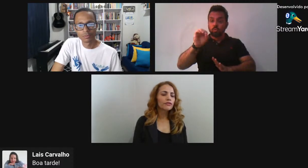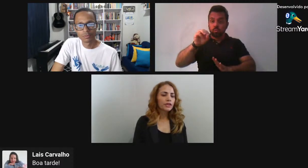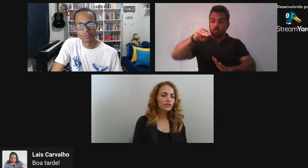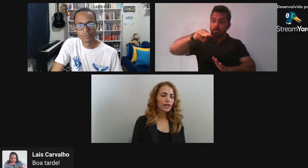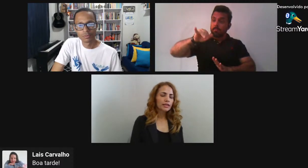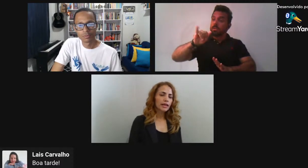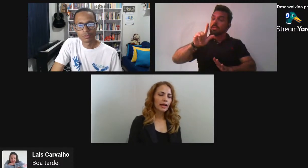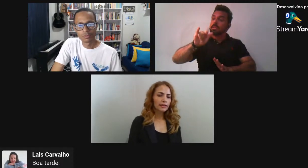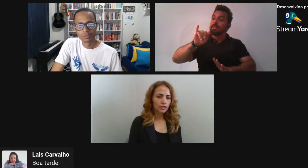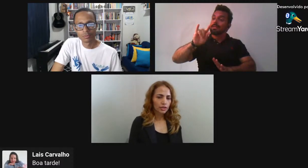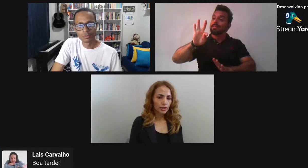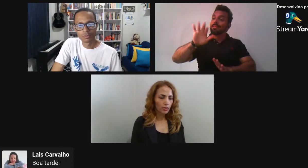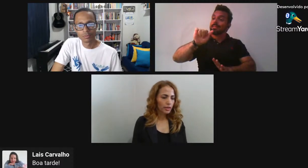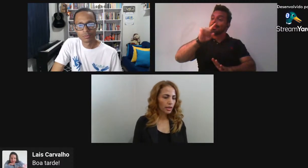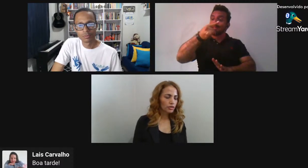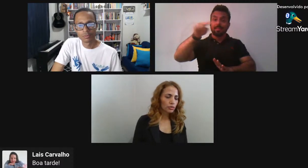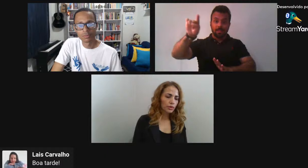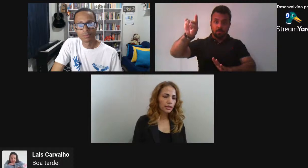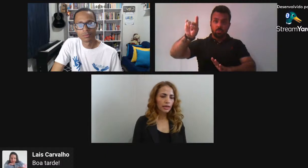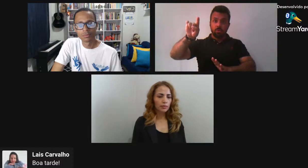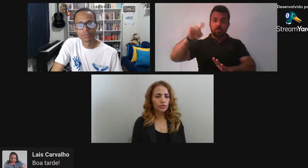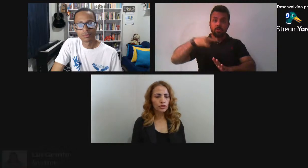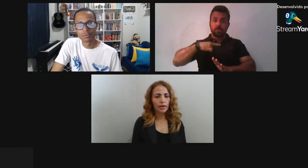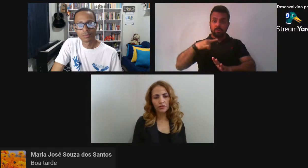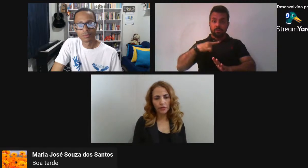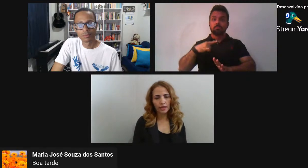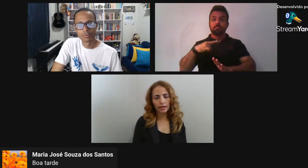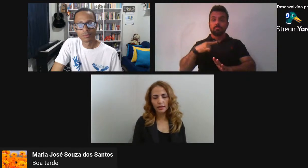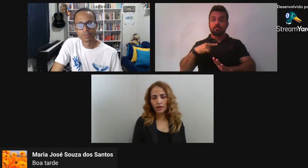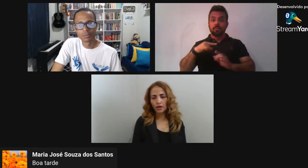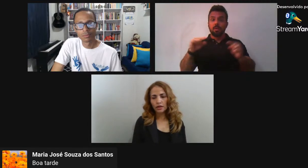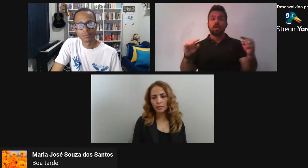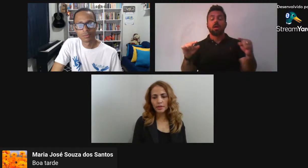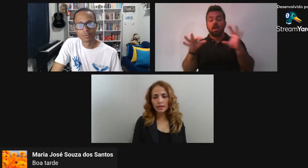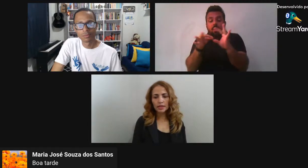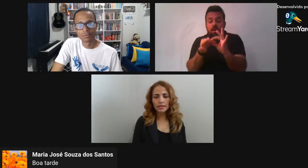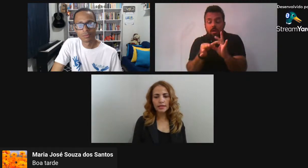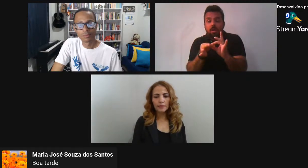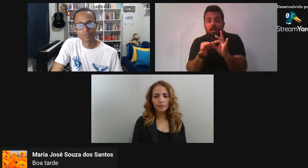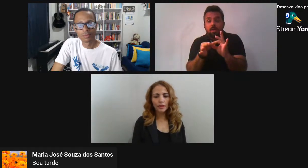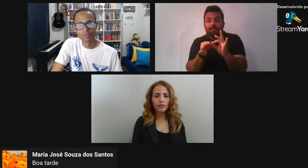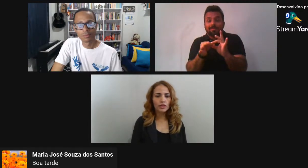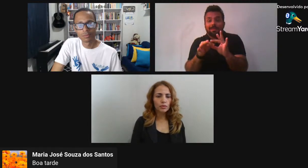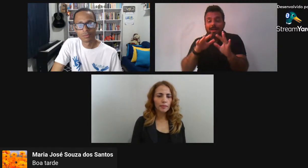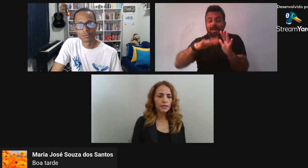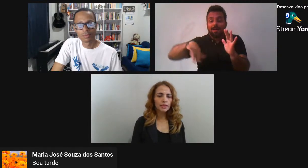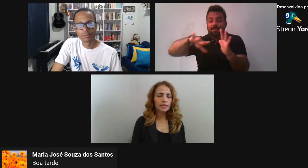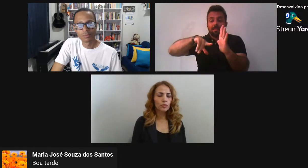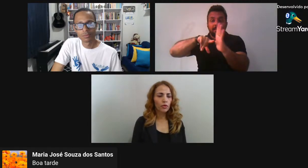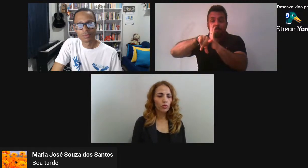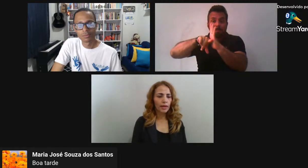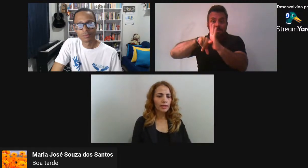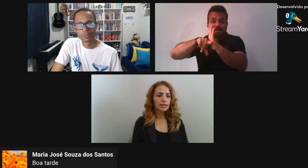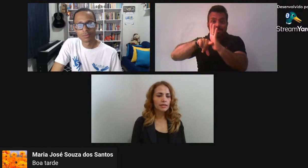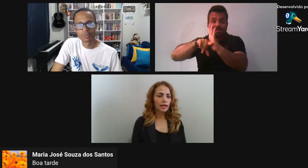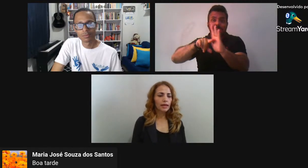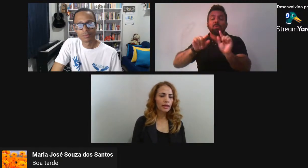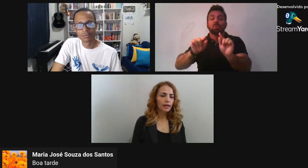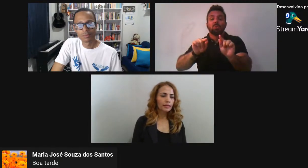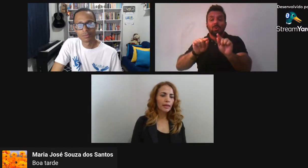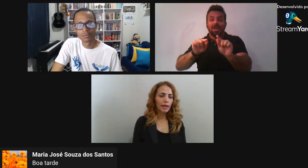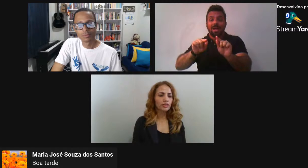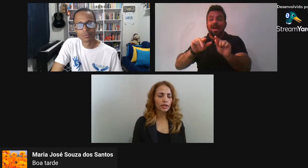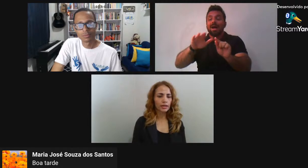fotografia diferenciada De Albert Henschel, por exemplo De Marco Ferrer Que pesquisa Que faz uma pesquisa um pouco mais